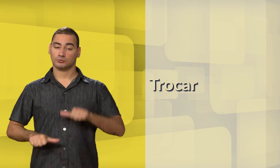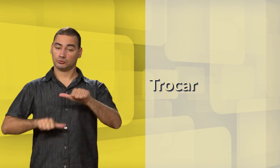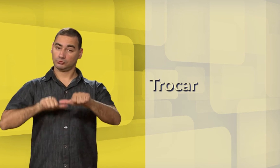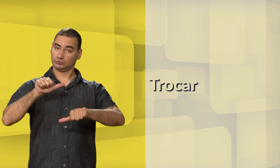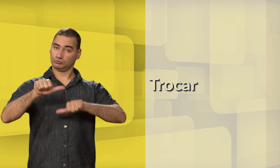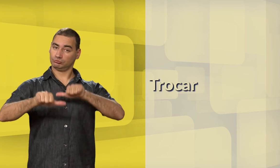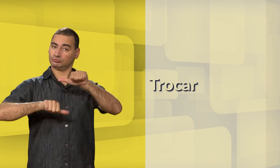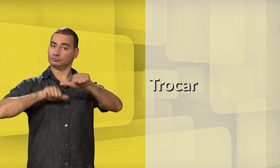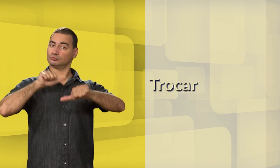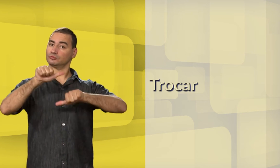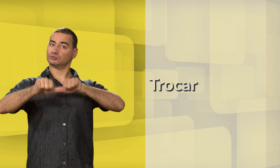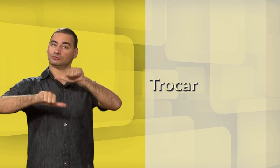Trocar